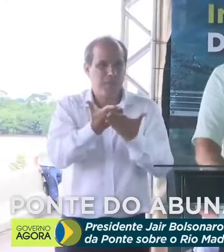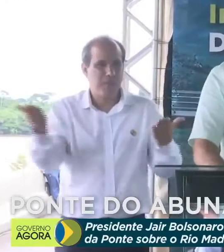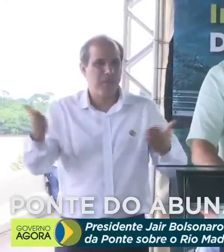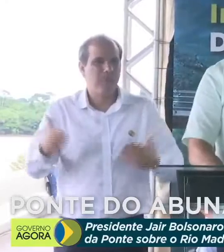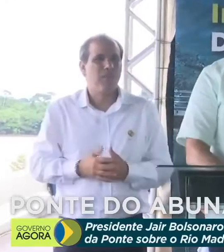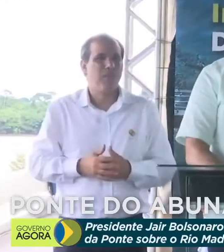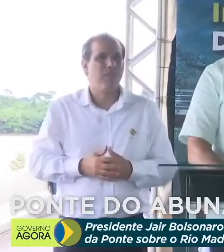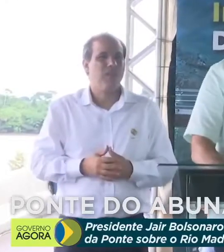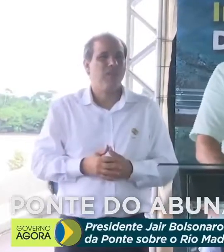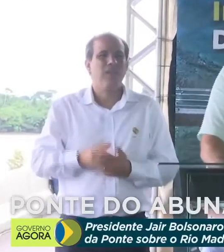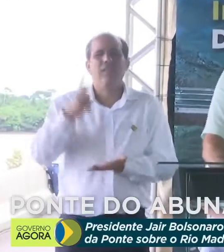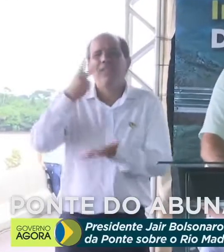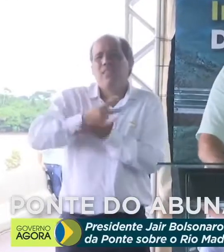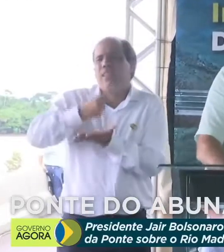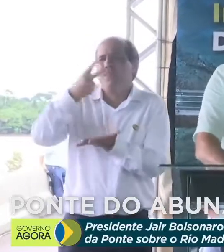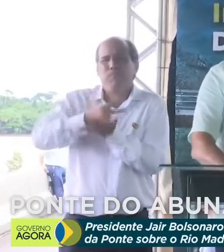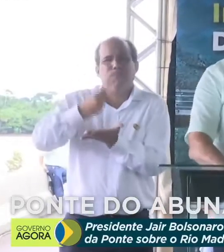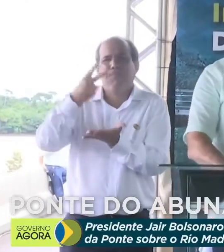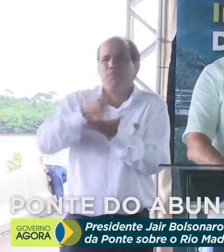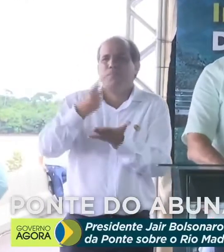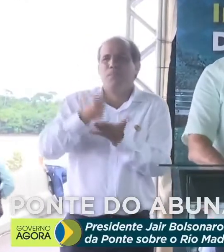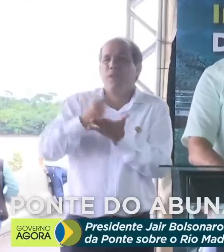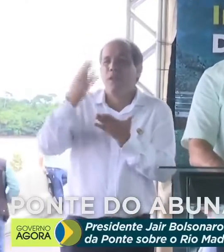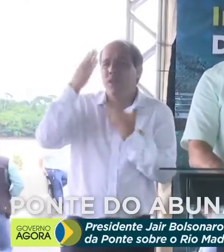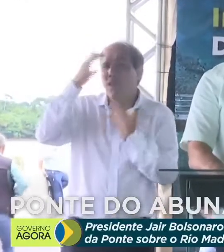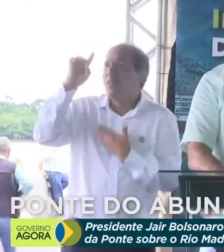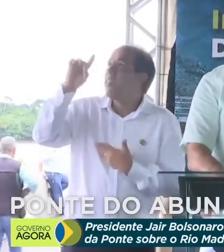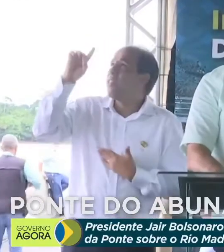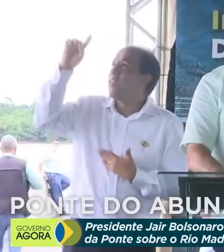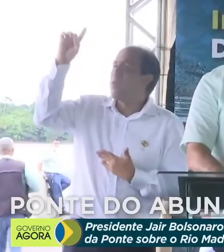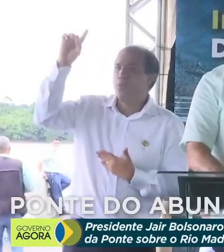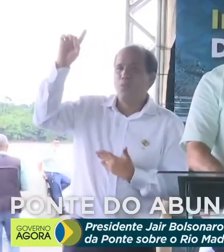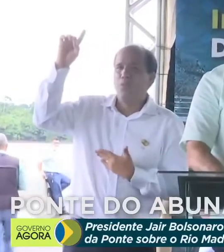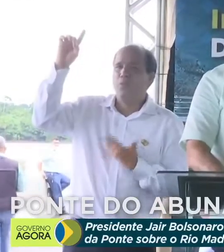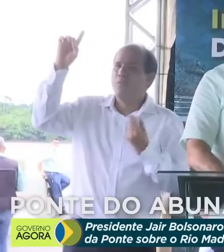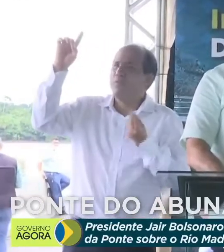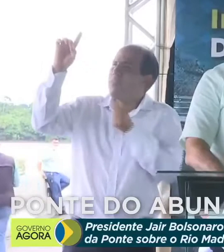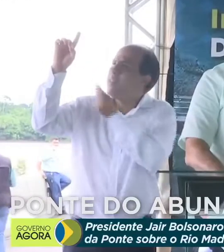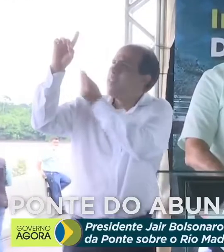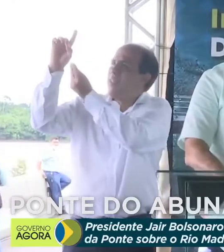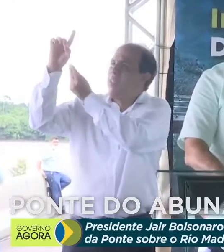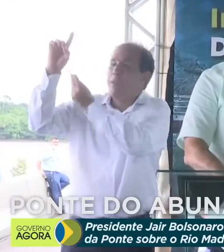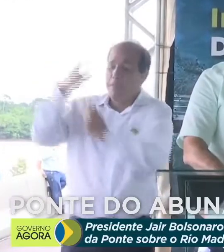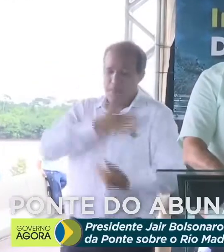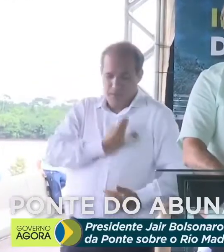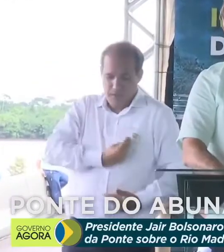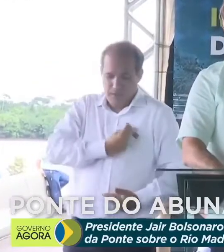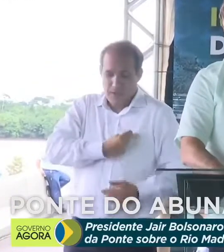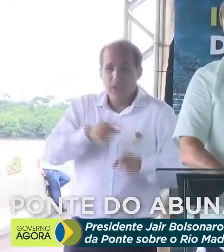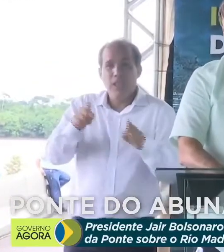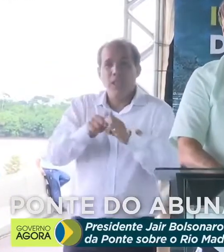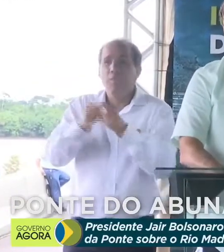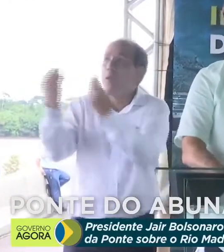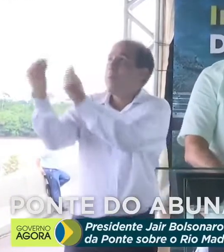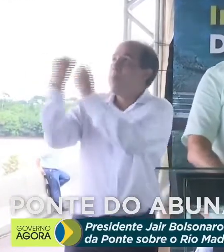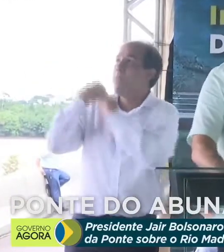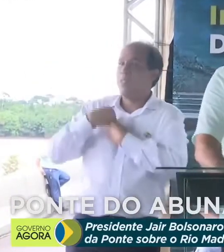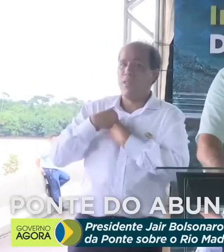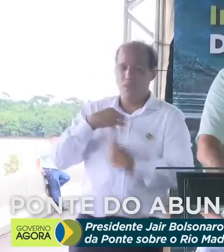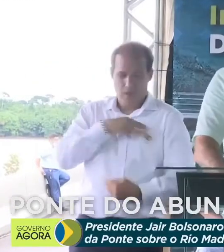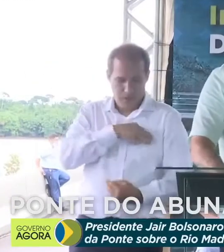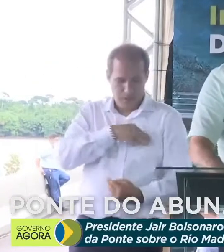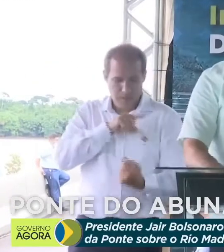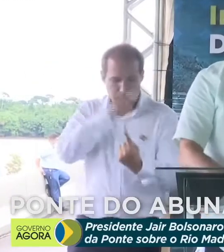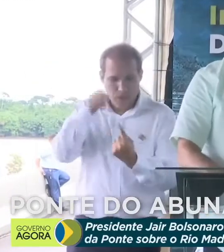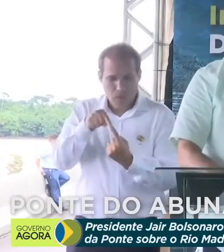Como sempre levo a Deus, eu agradeço a Ele pela minha vida e pela missão de